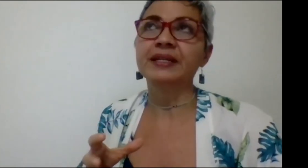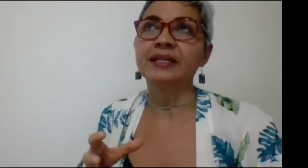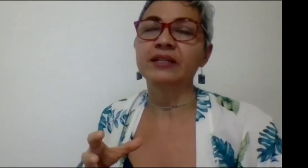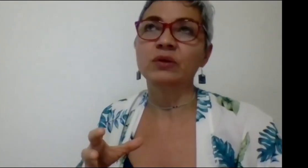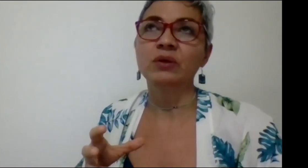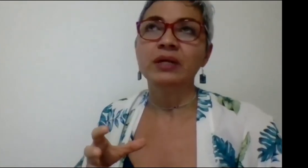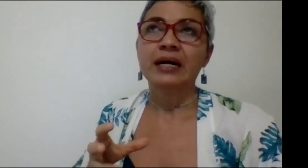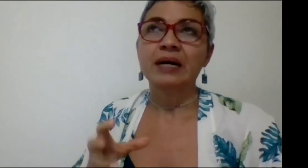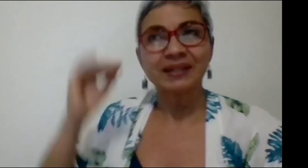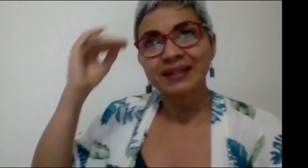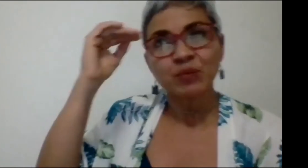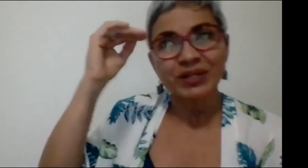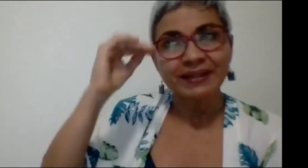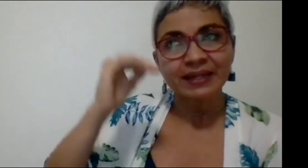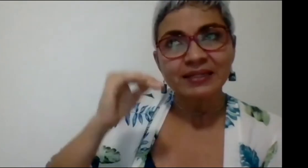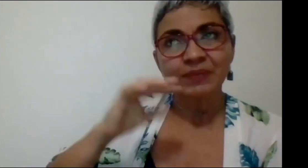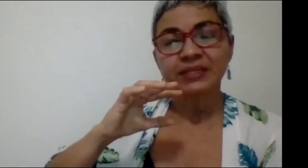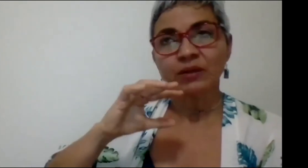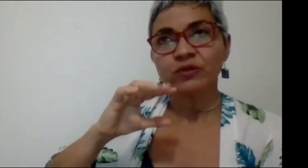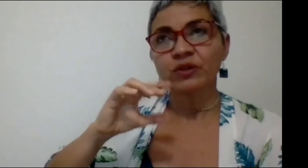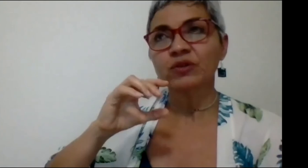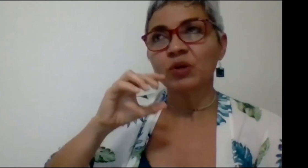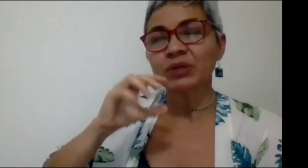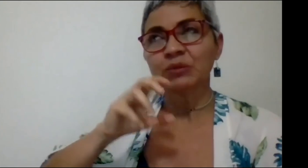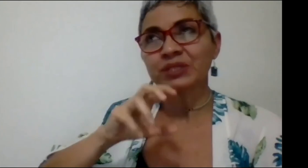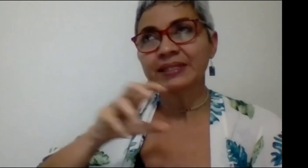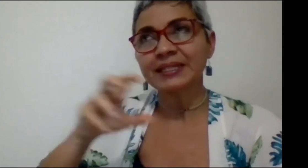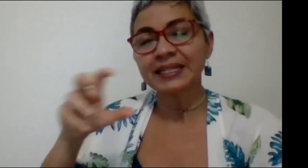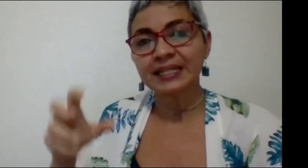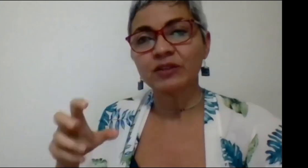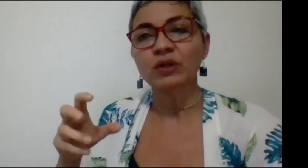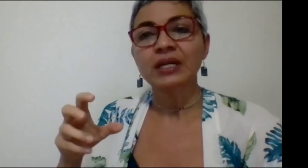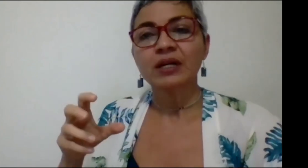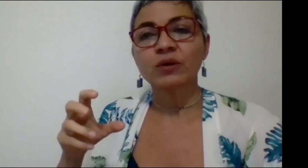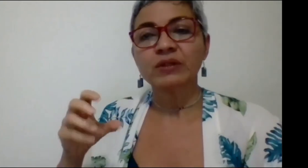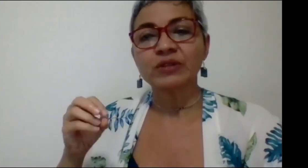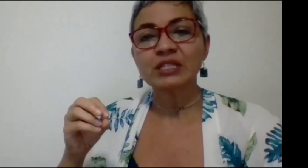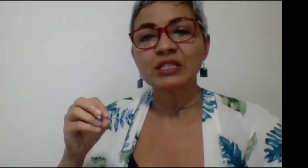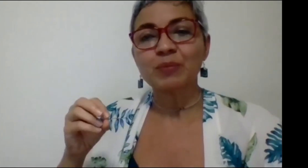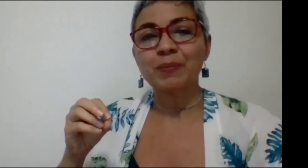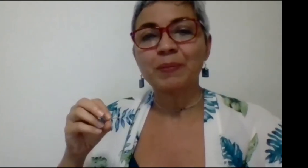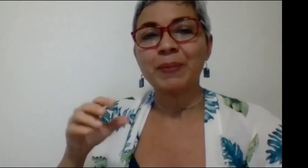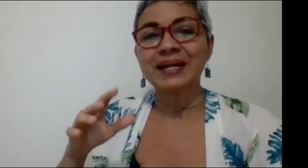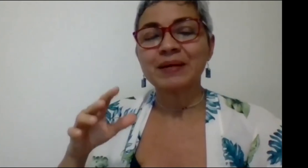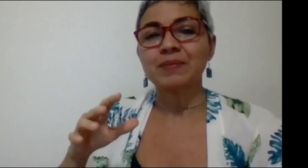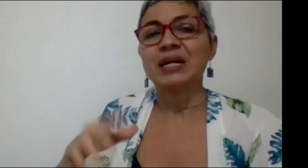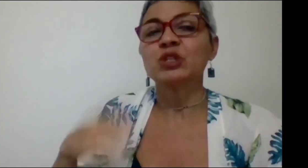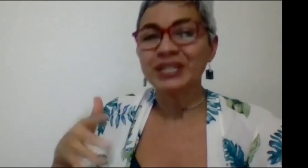generando, a partir de la política de discapacidad e inclusión, cómo tenemos que seguir generando condiciones para mayor